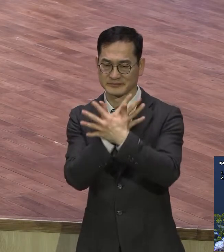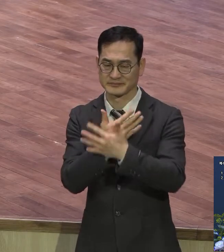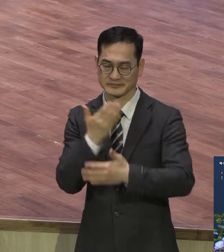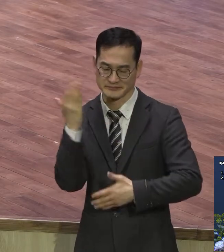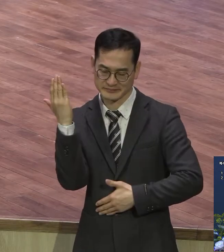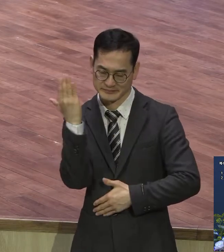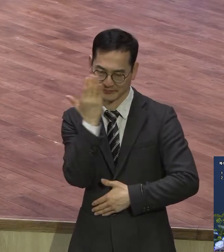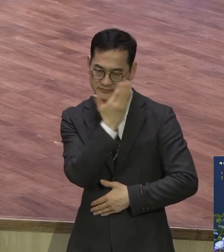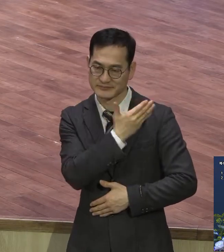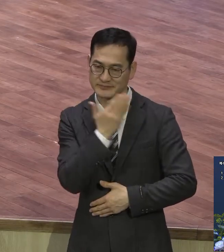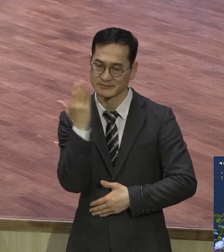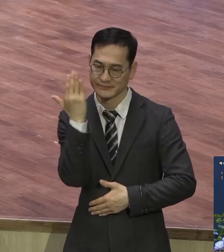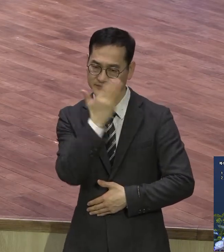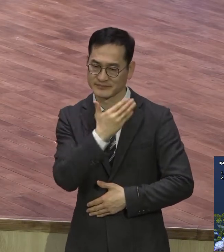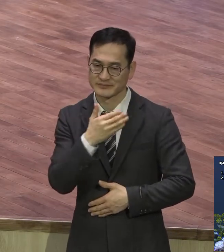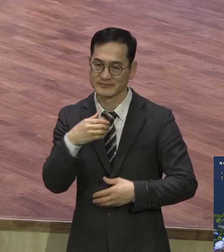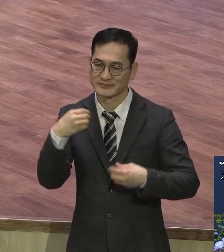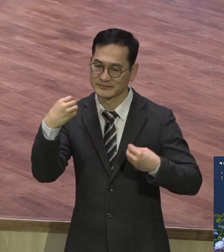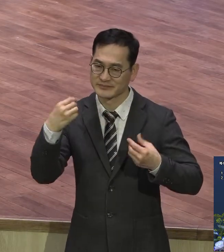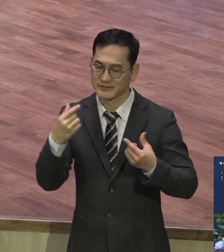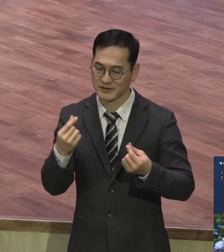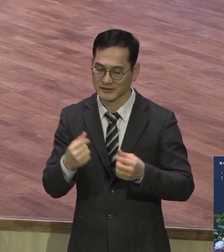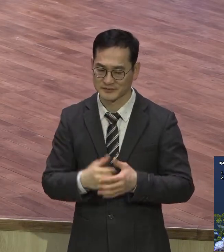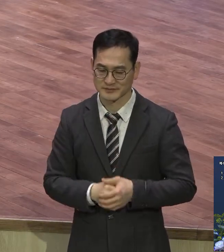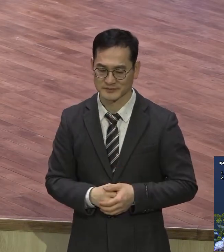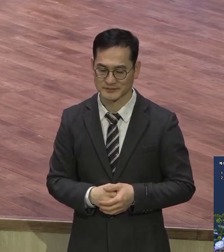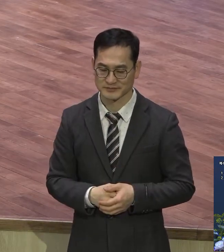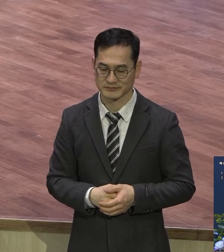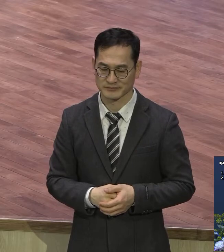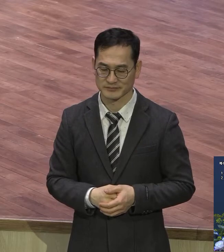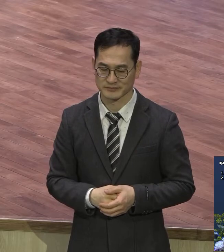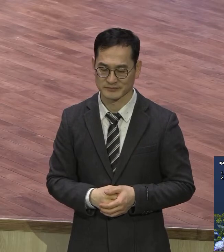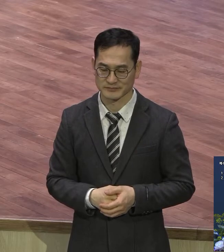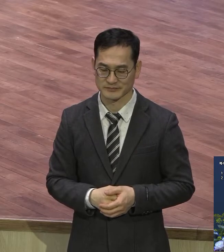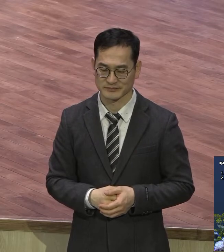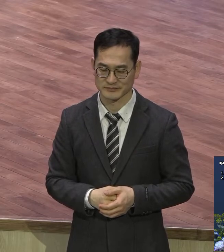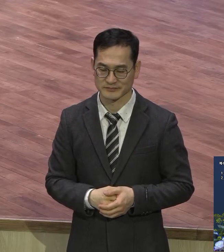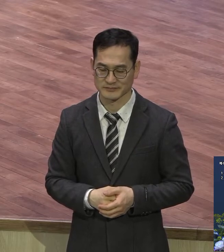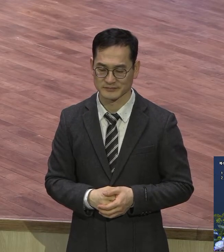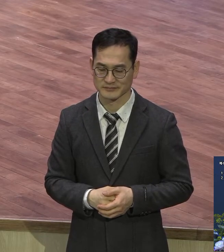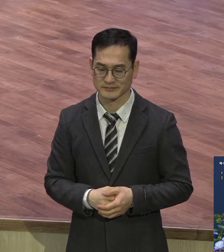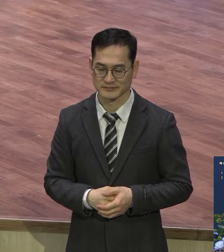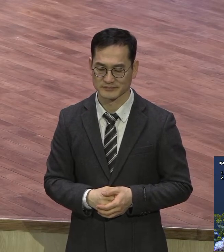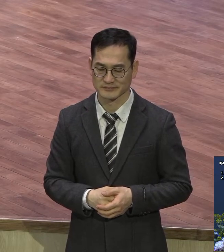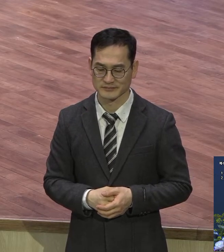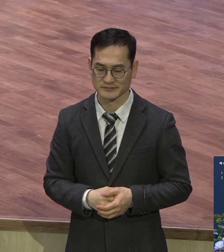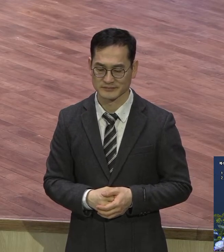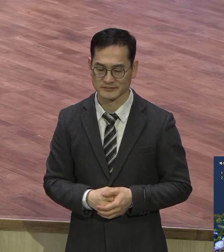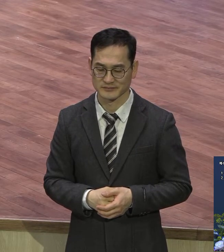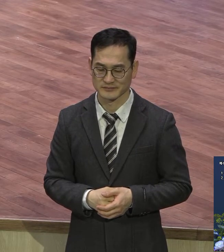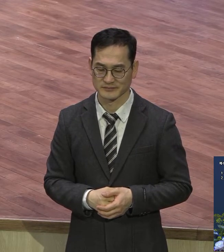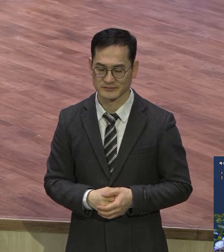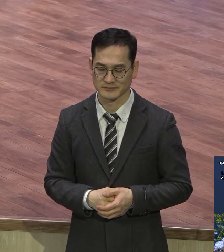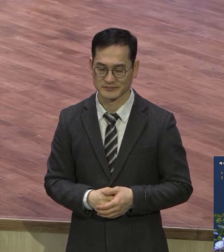플랫폼 가면 있잖아요 딱 머리 탁 까고 나는 너희들하고 다르다